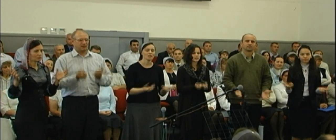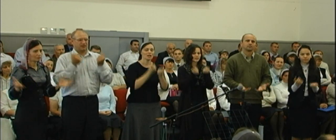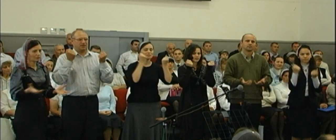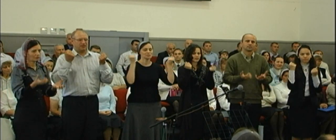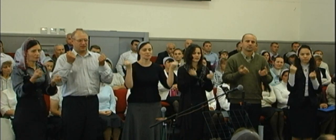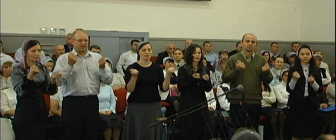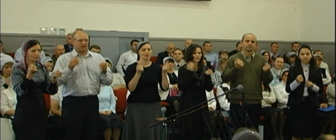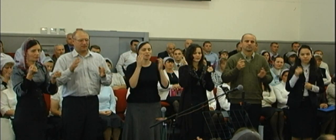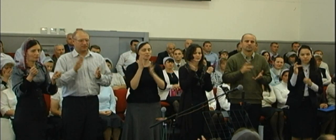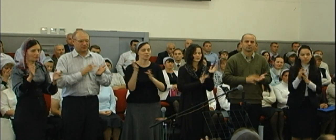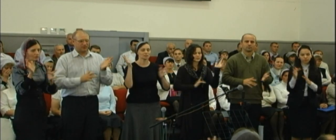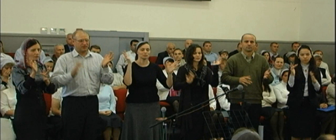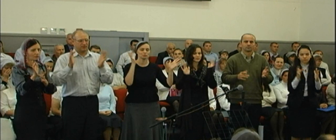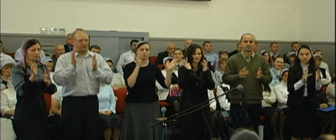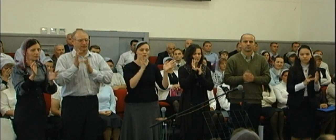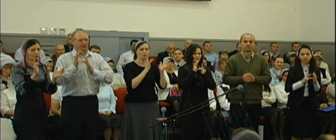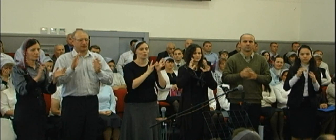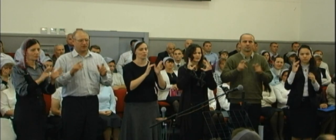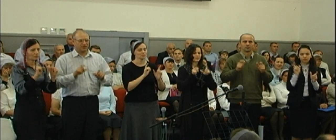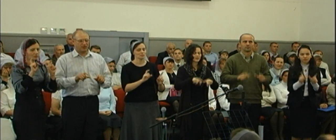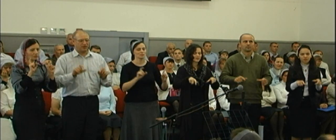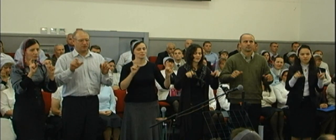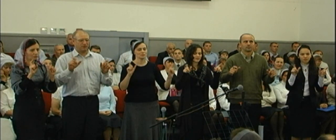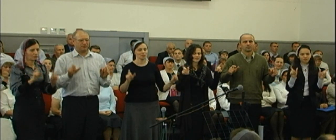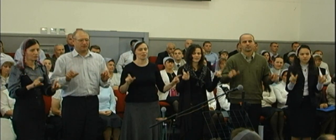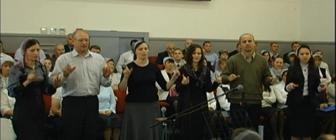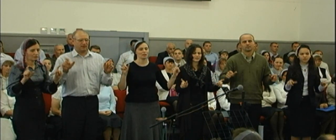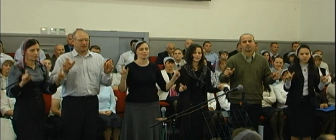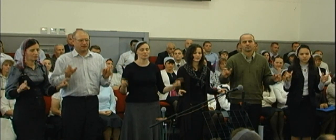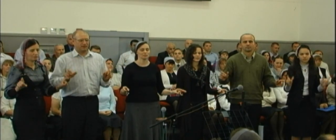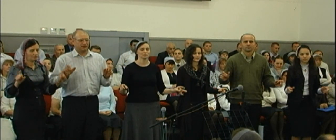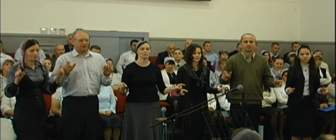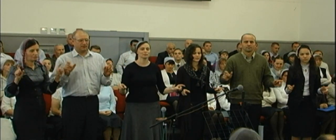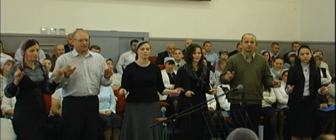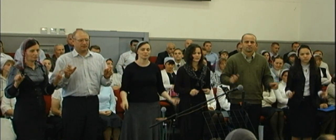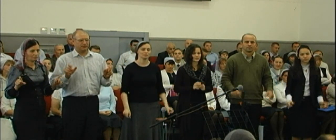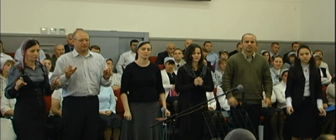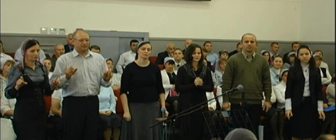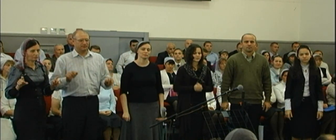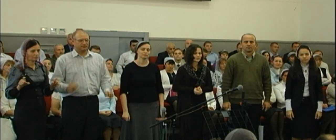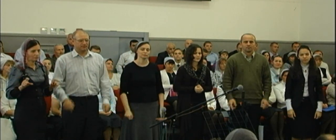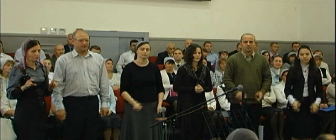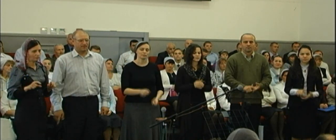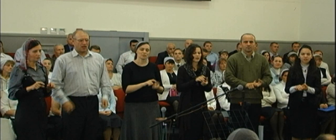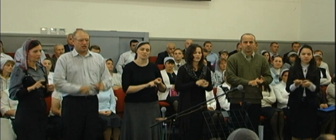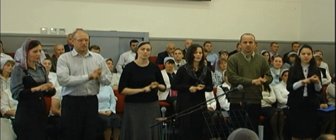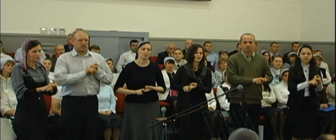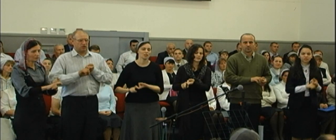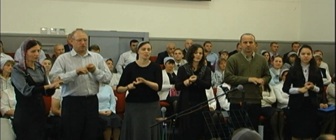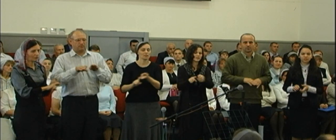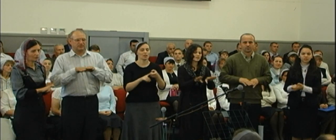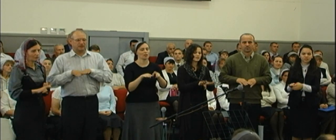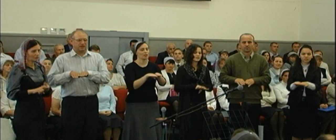Спасенному Иисусом человеку Сольемся